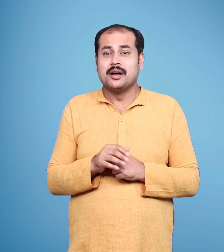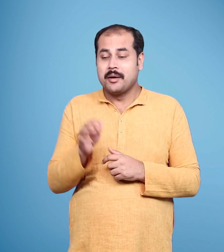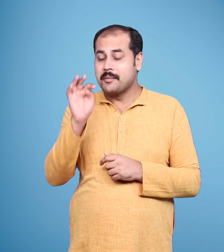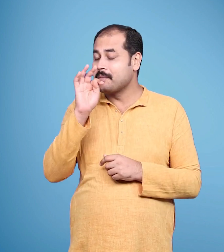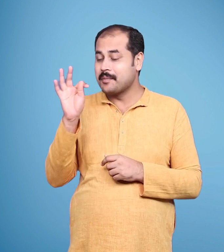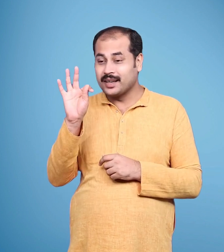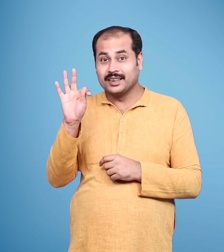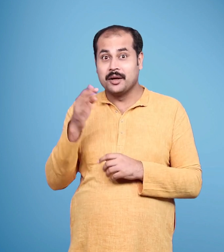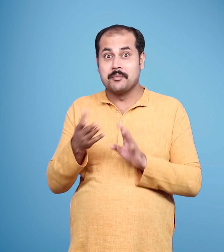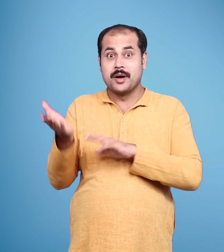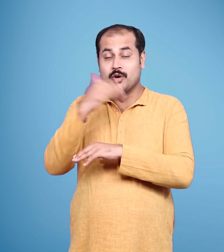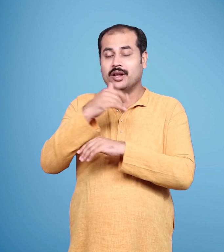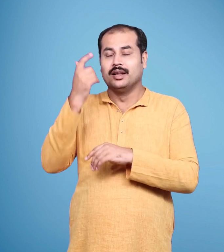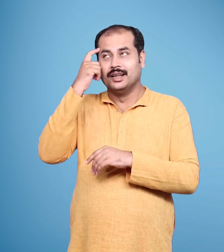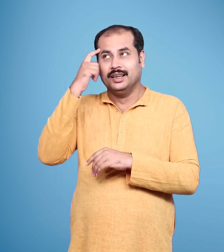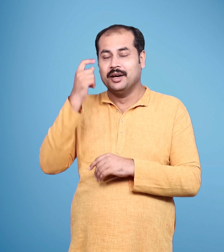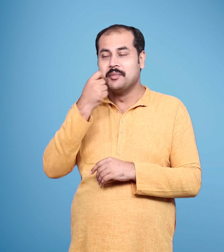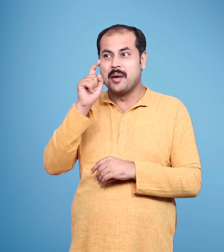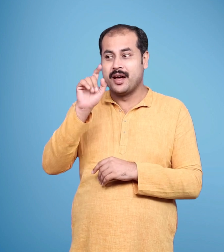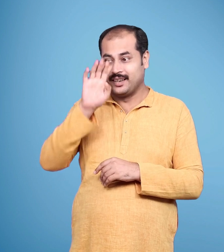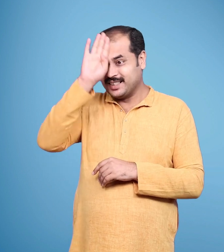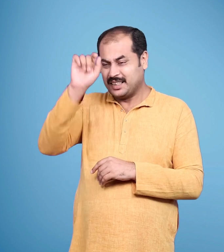कि पिता राज्ये भी शेक की तैयारियों में व्यस्त होंगे